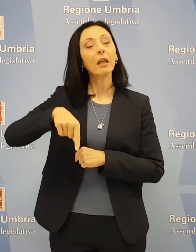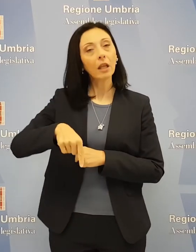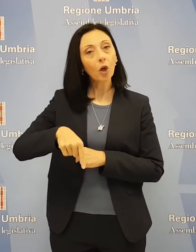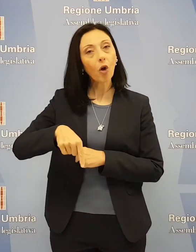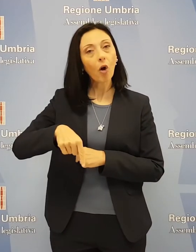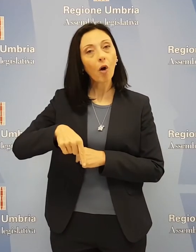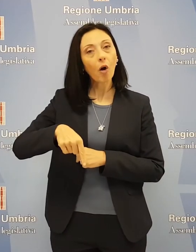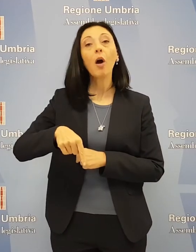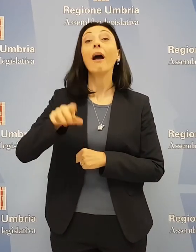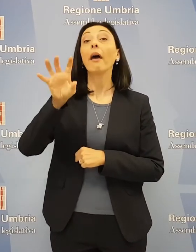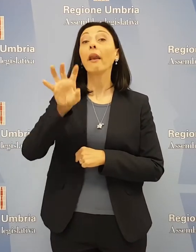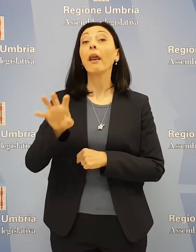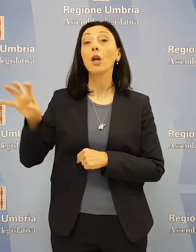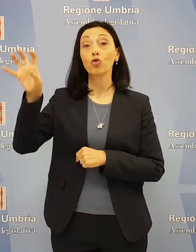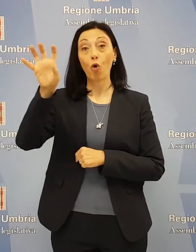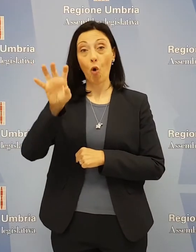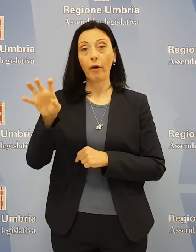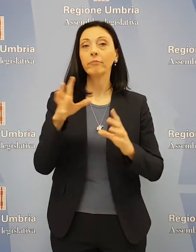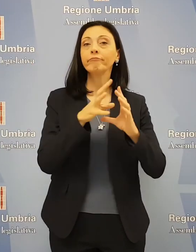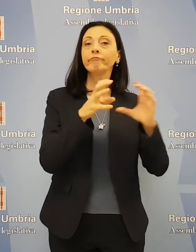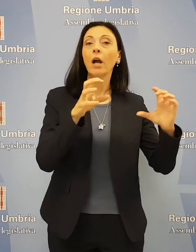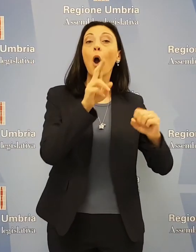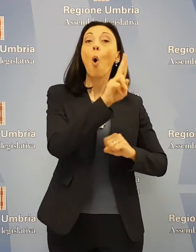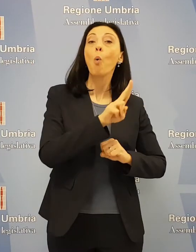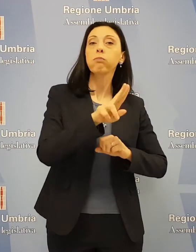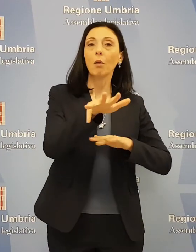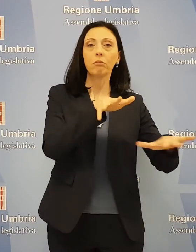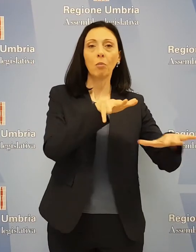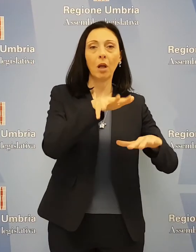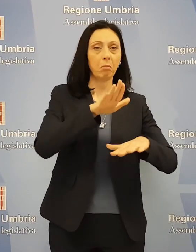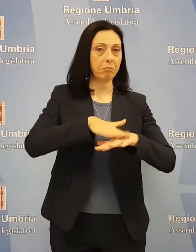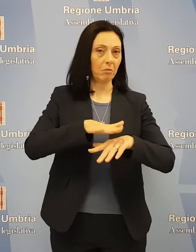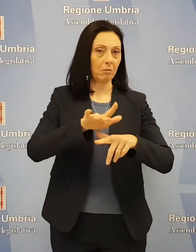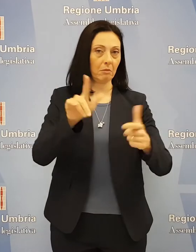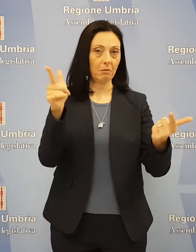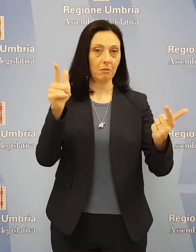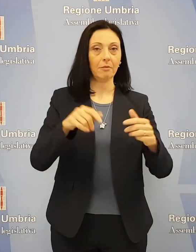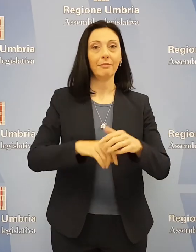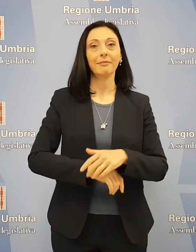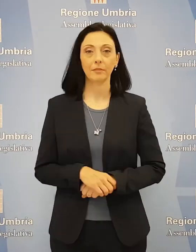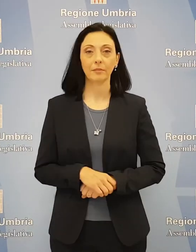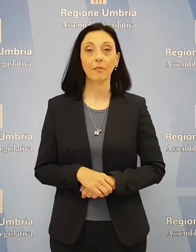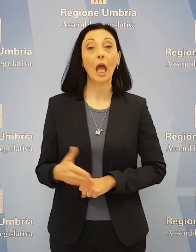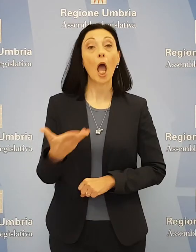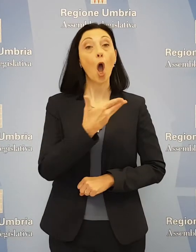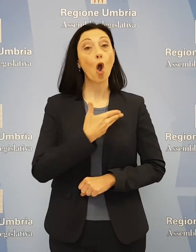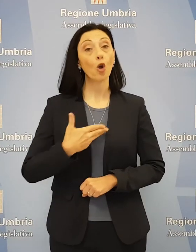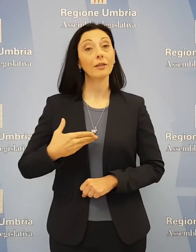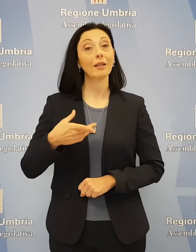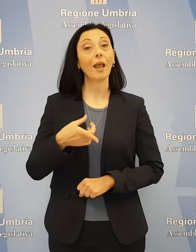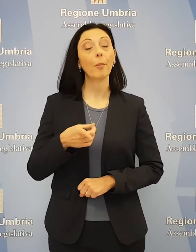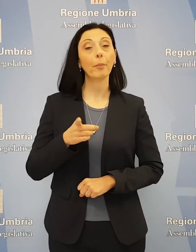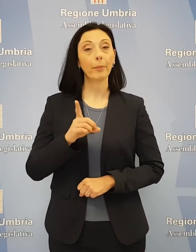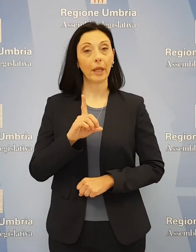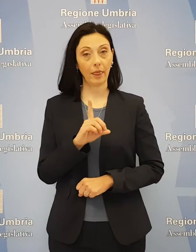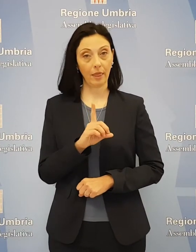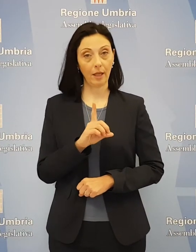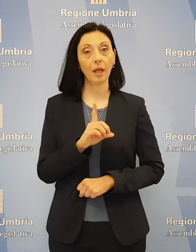risultano di proprietà né della Regione né di Umbria Mobilità. I consiglieri del Partito Democratico,